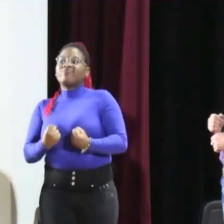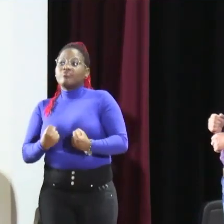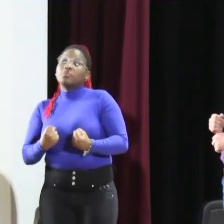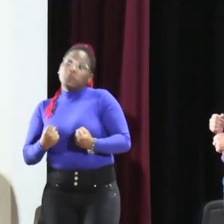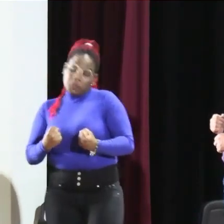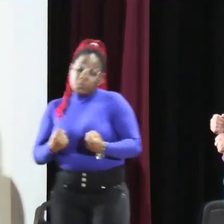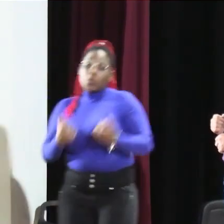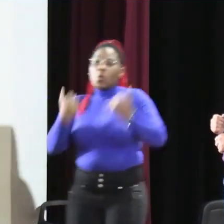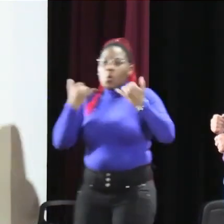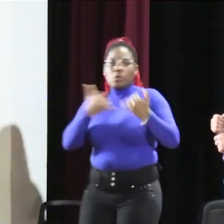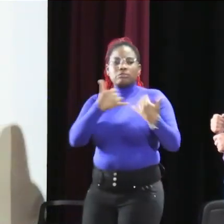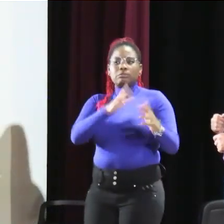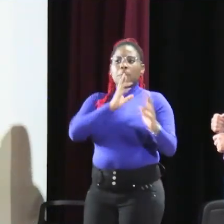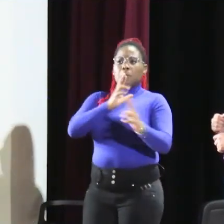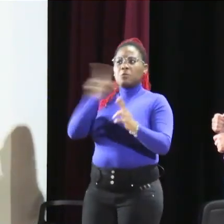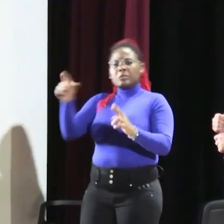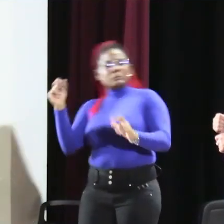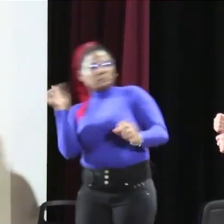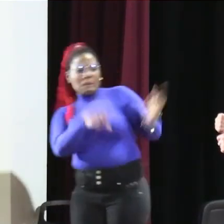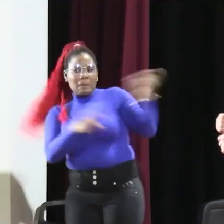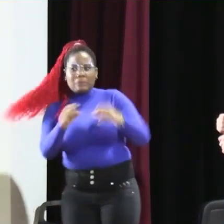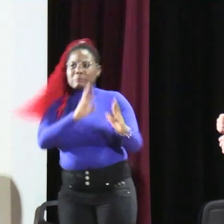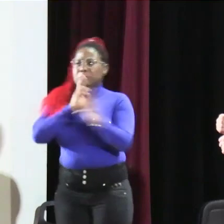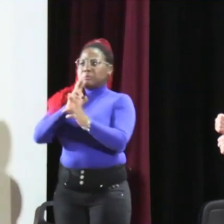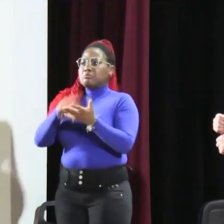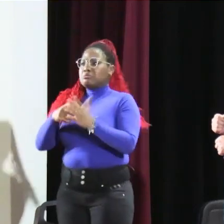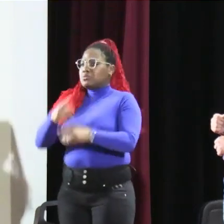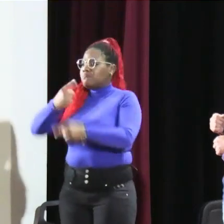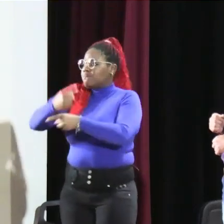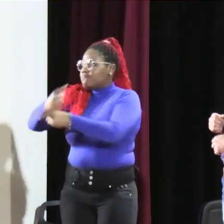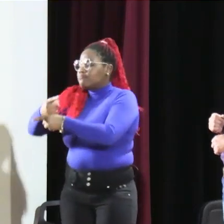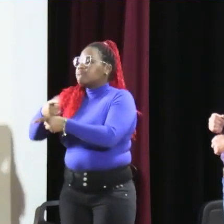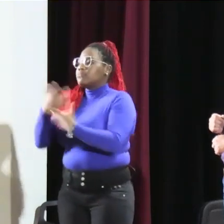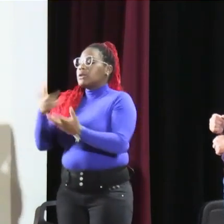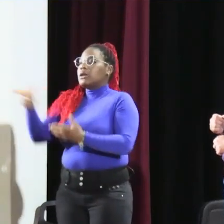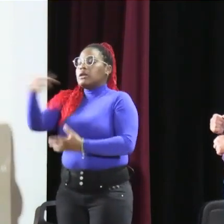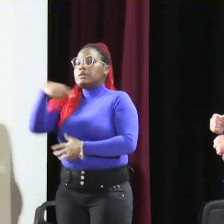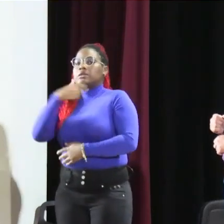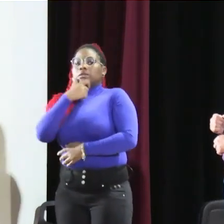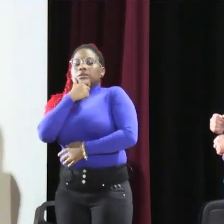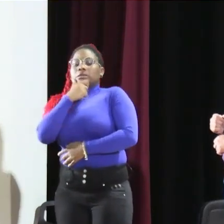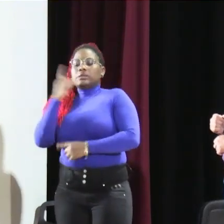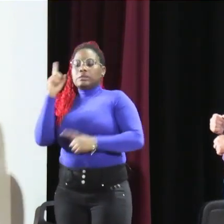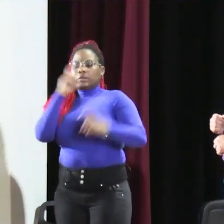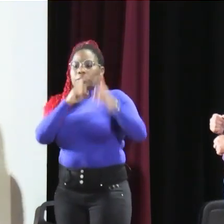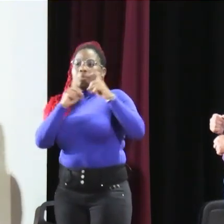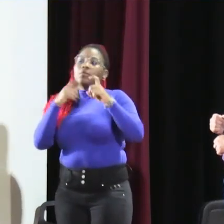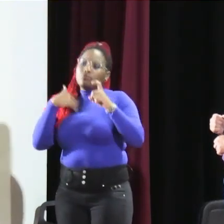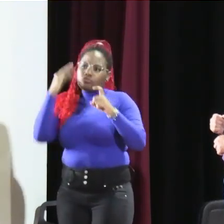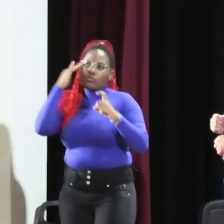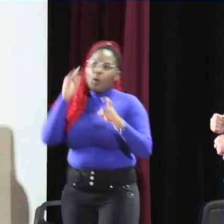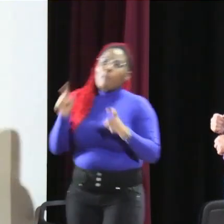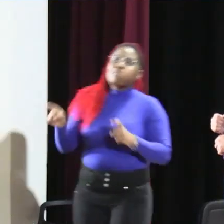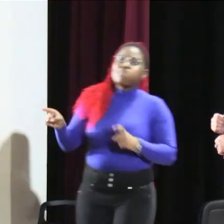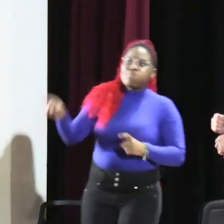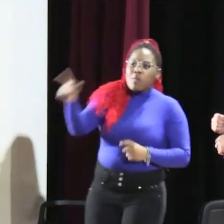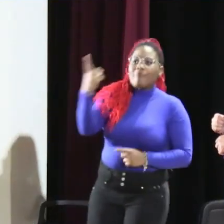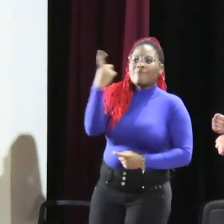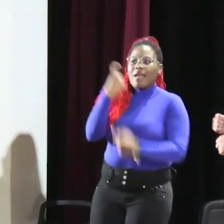monolingüístico y esto también me empodera y me fortalece también. También en las preguntas y las respuestas que ellos mismos dieron.